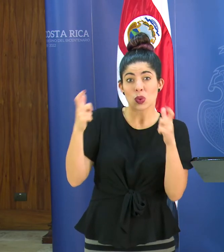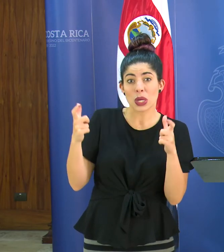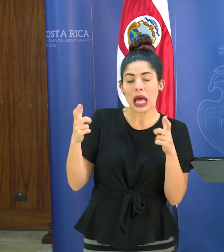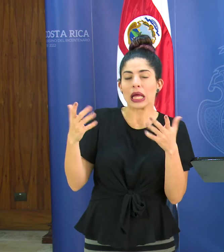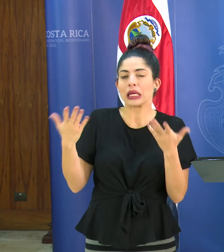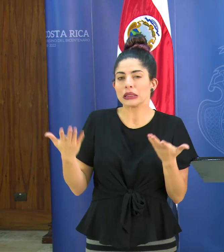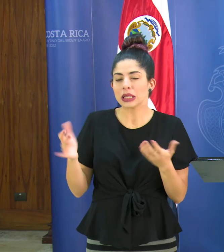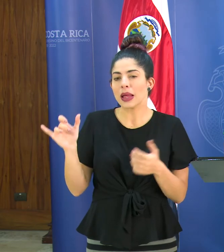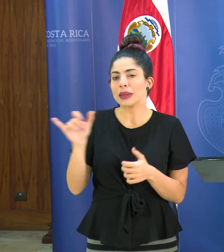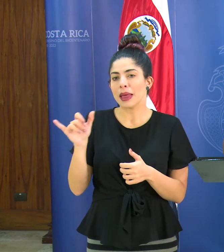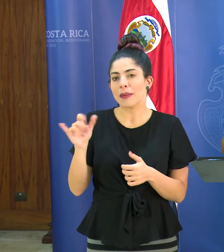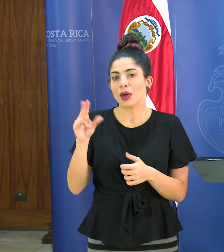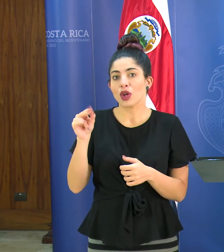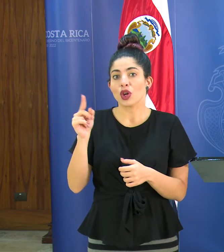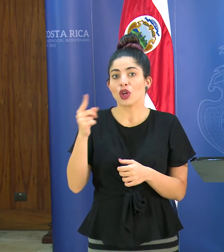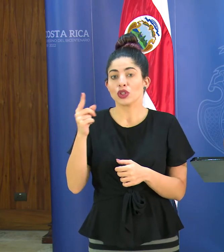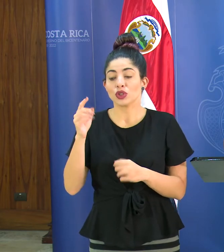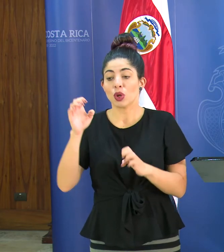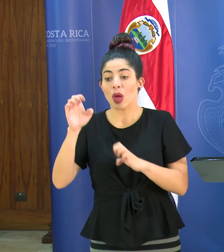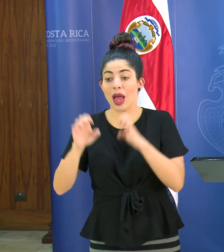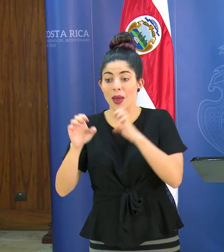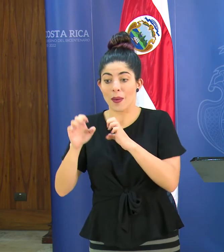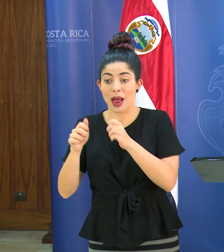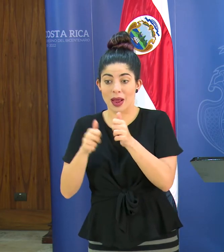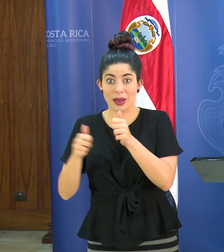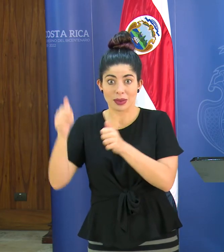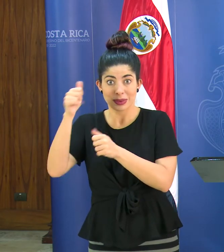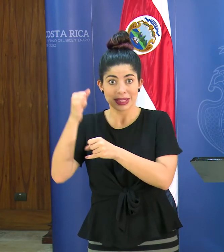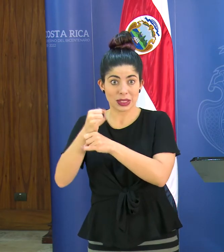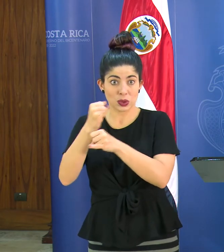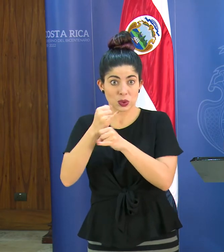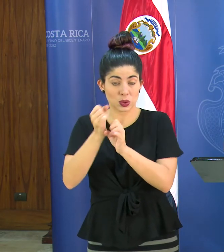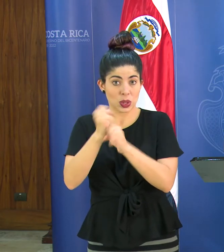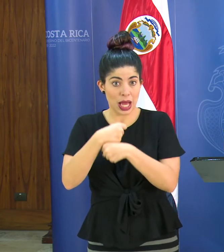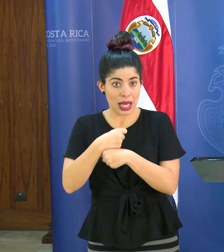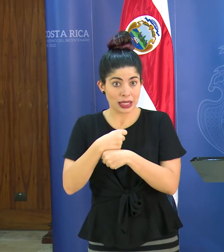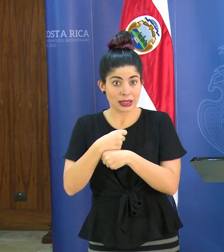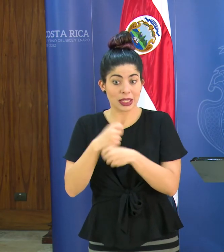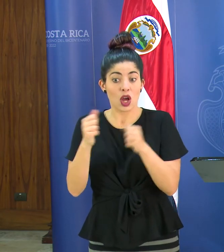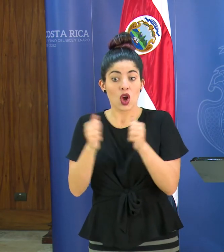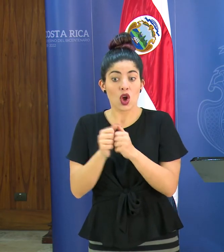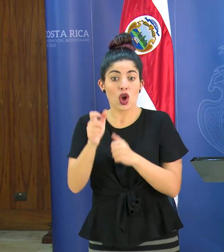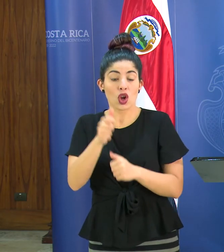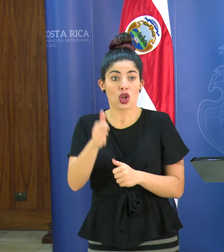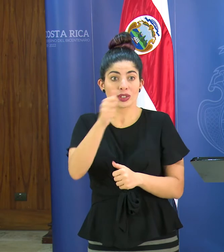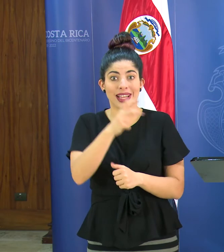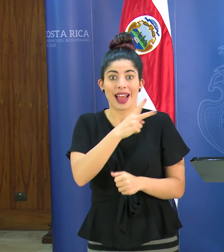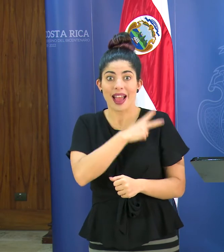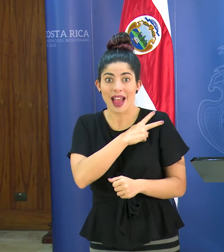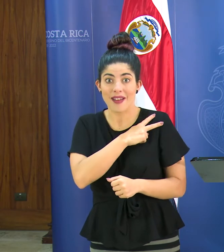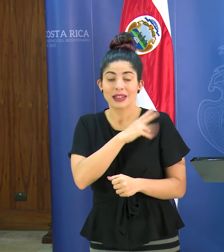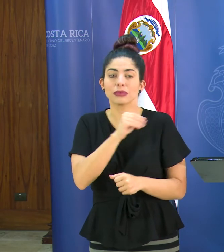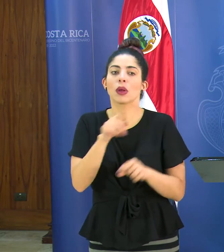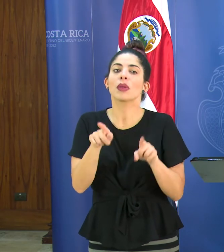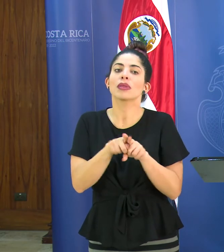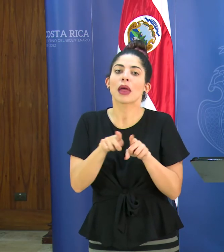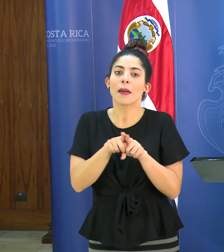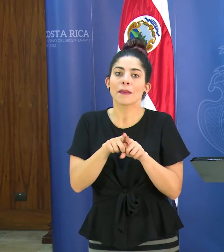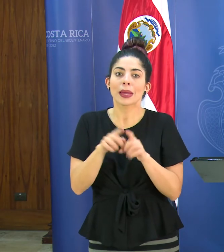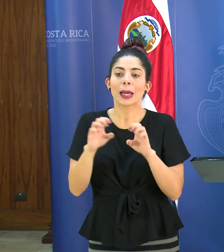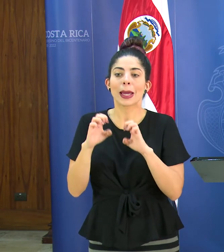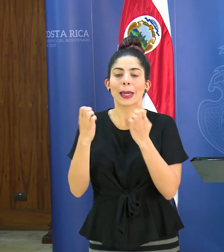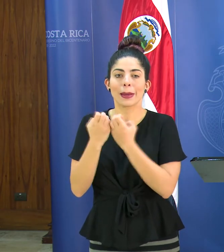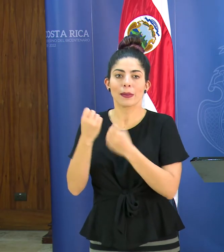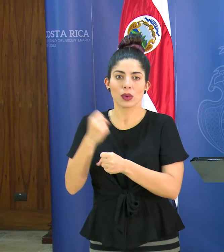también pasa por no solo la valoración que las autoridades de las instituciones hagan con las jefaturas o las direcciones sino también pasa por los